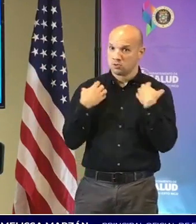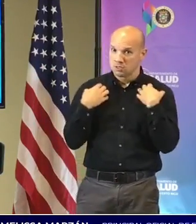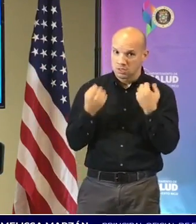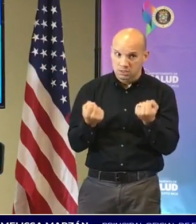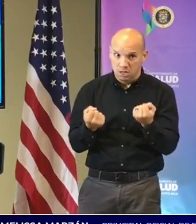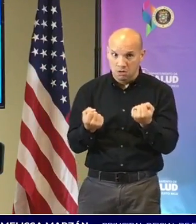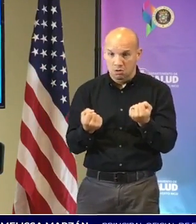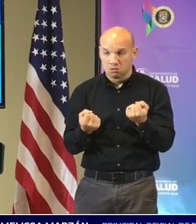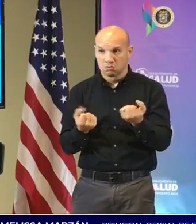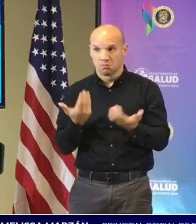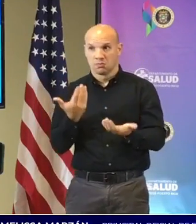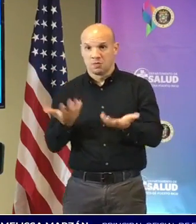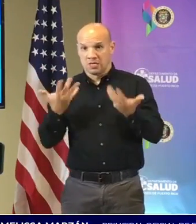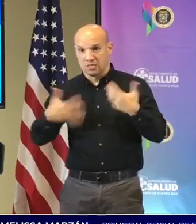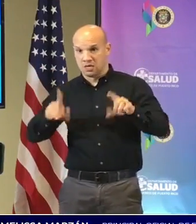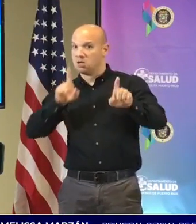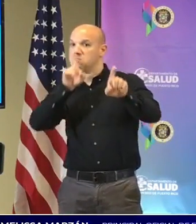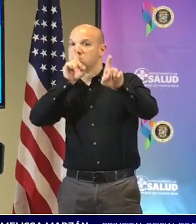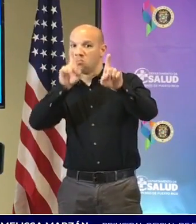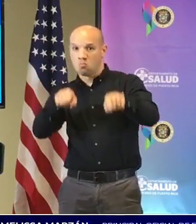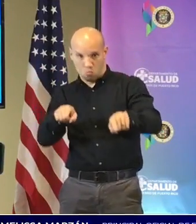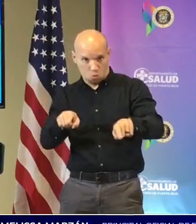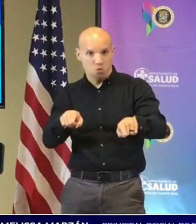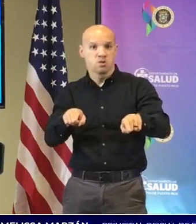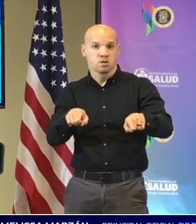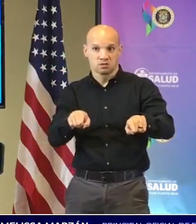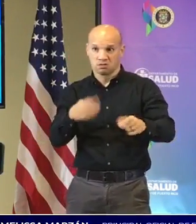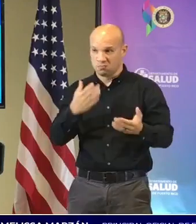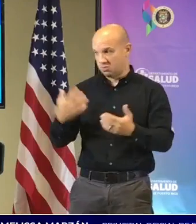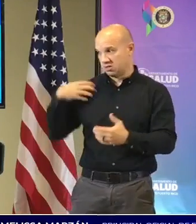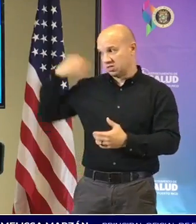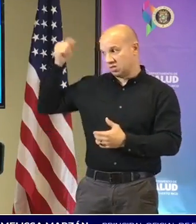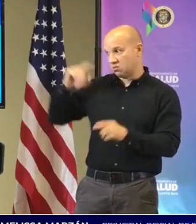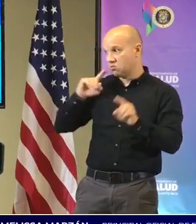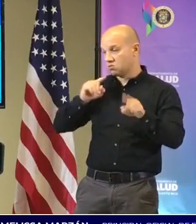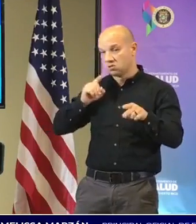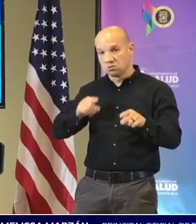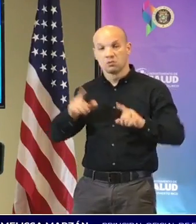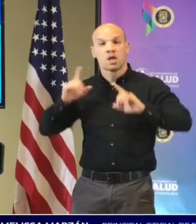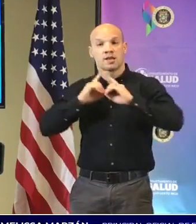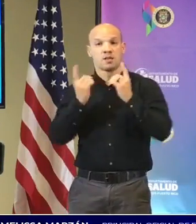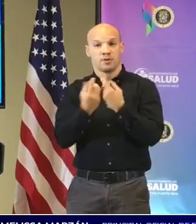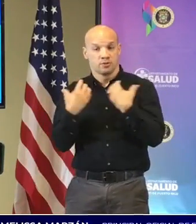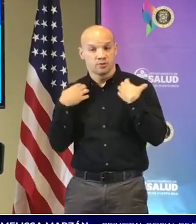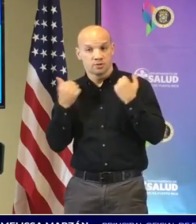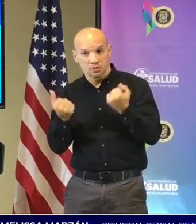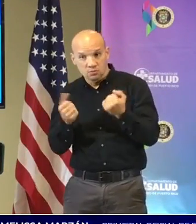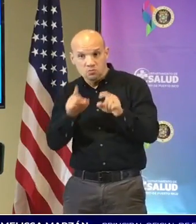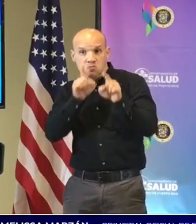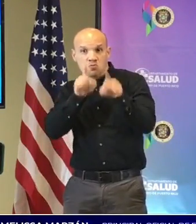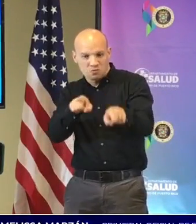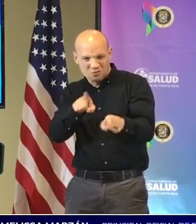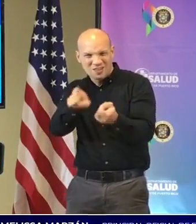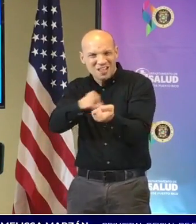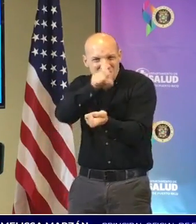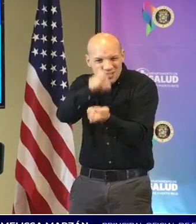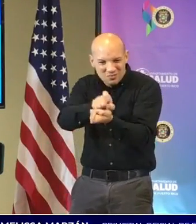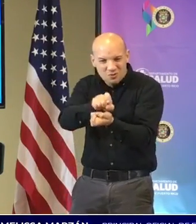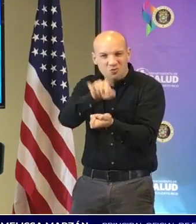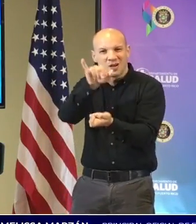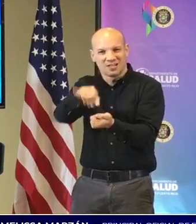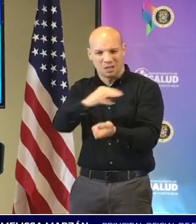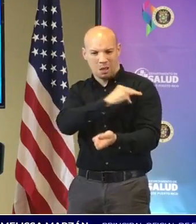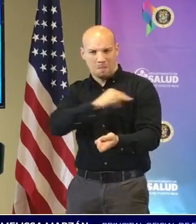alguna orden que a lo mejor eso lo puede contestar el secretario si el departamento de salud dio alguna orden particular para que ese evento de mi